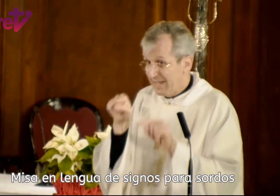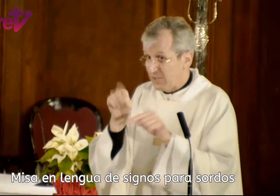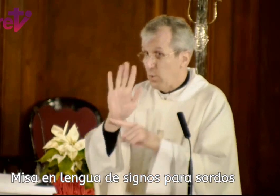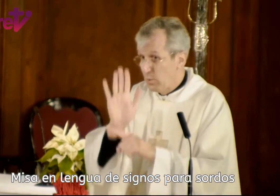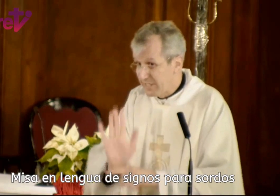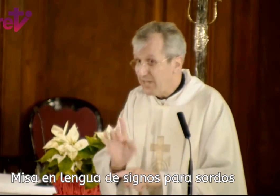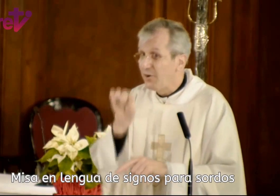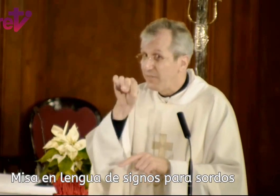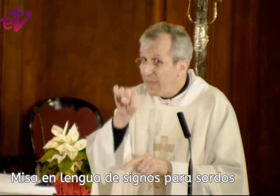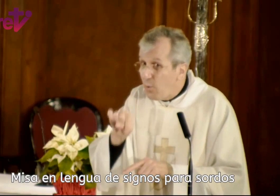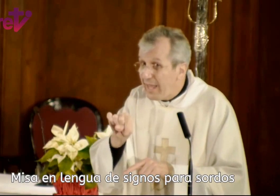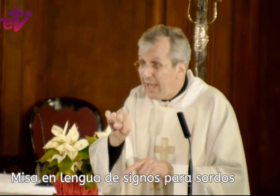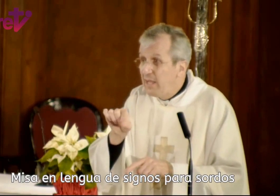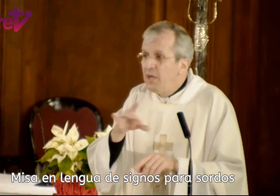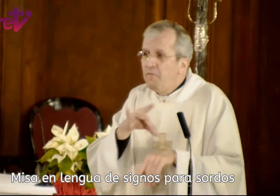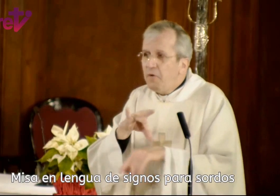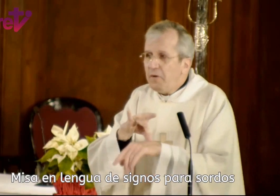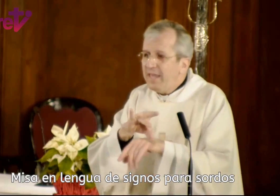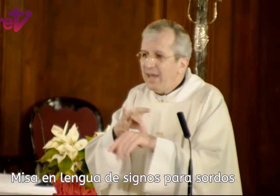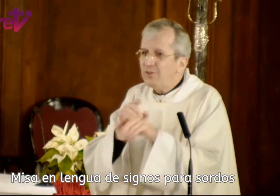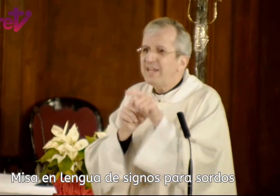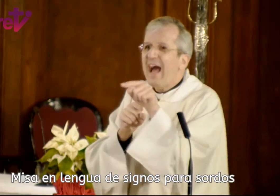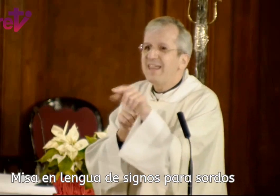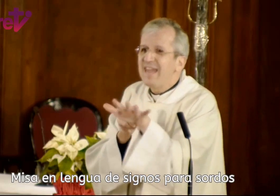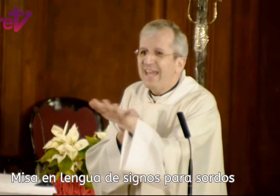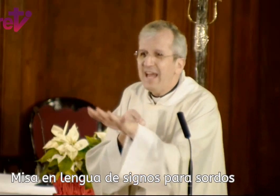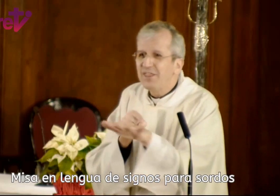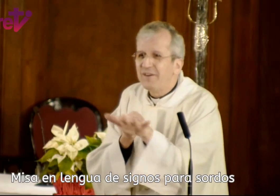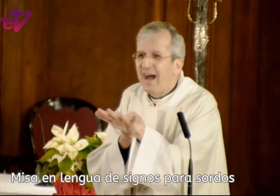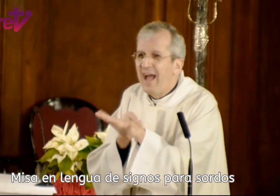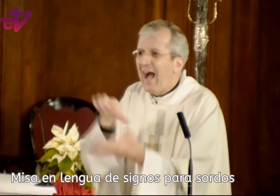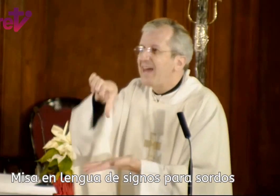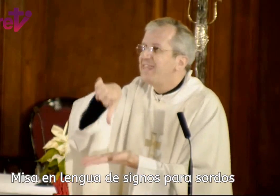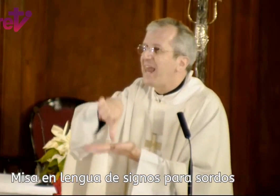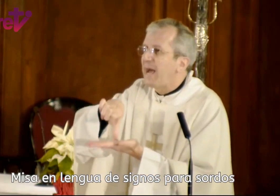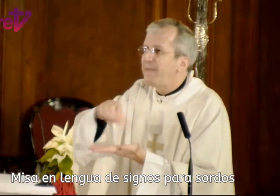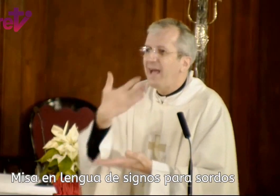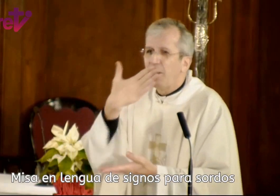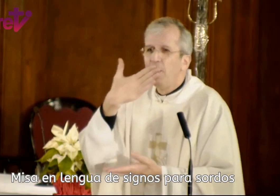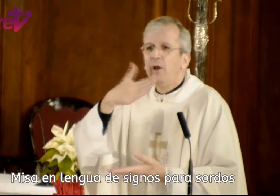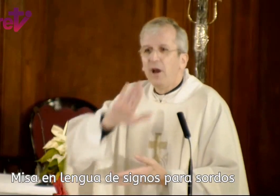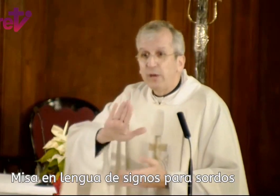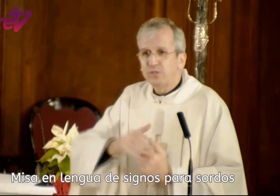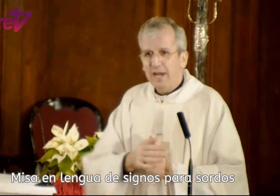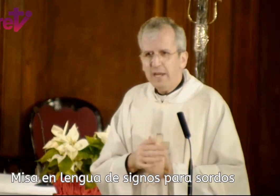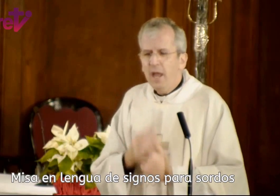es un signo de Judea, fueron guiados hacia aquella zona, hacia la capital Jerusalén,